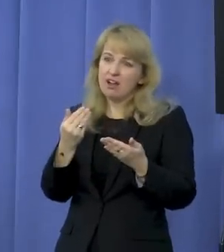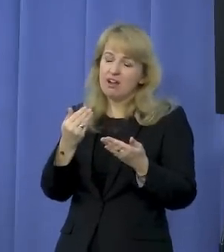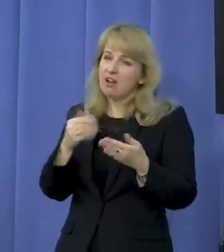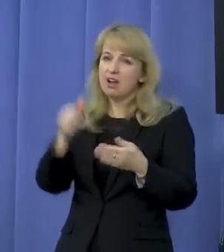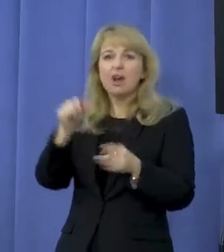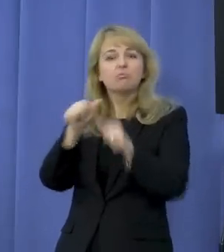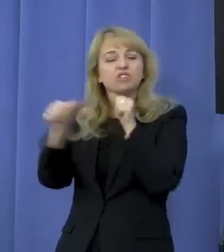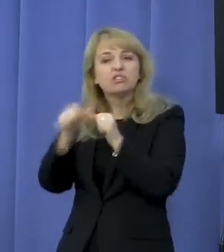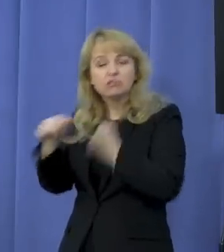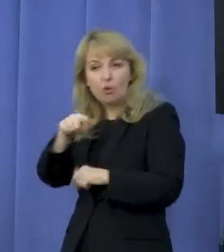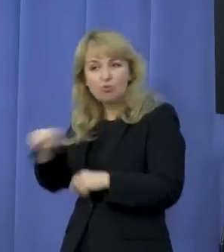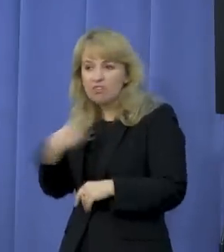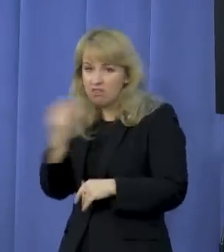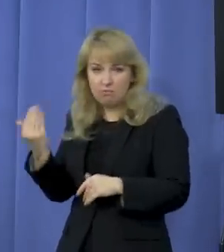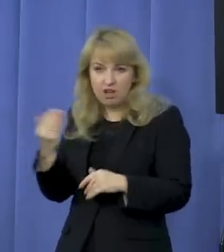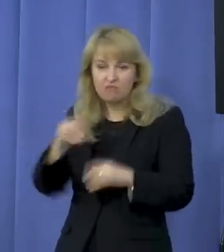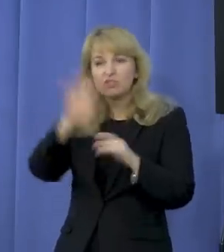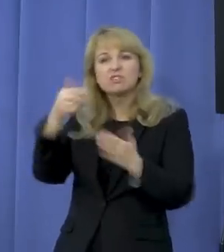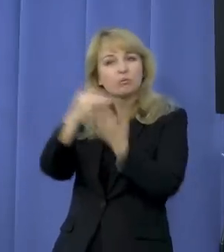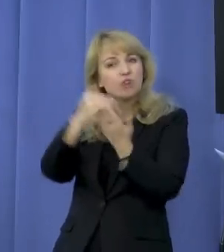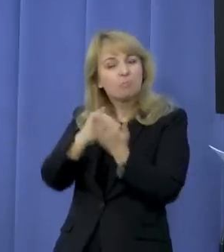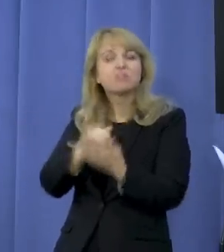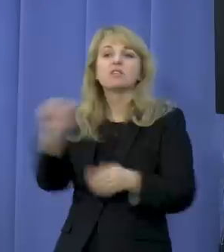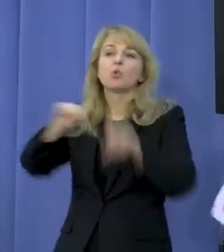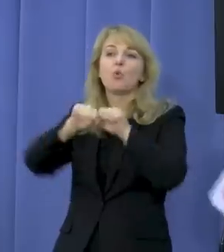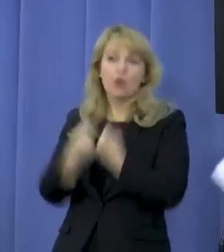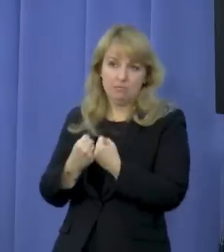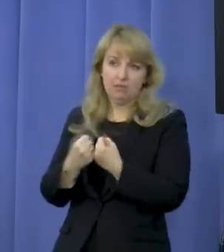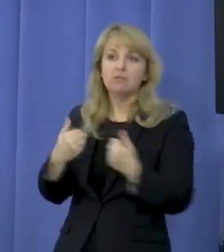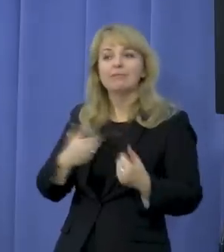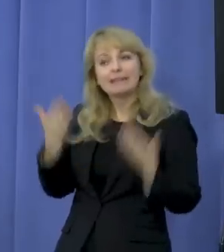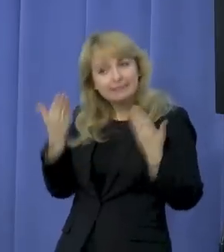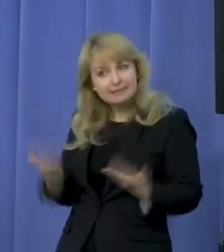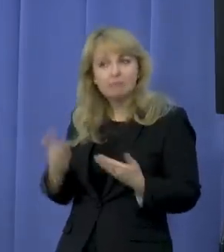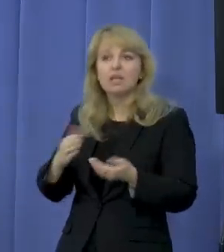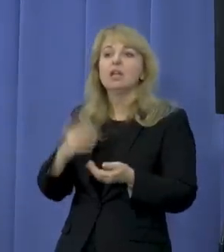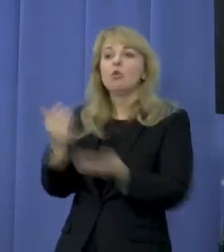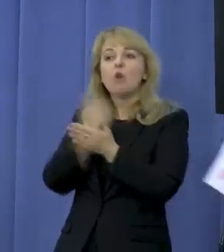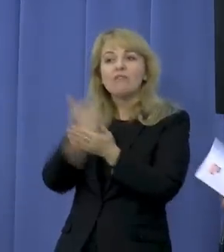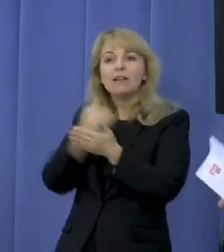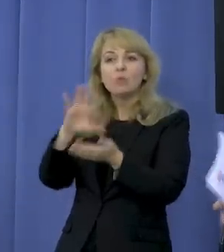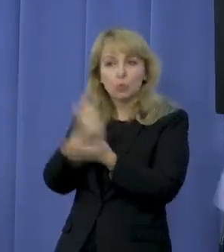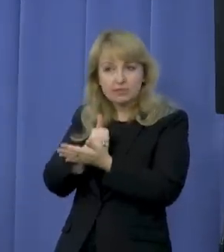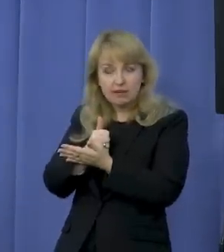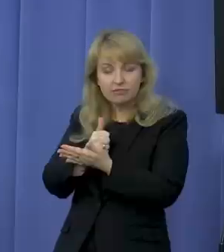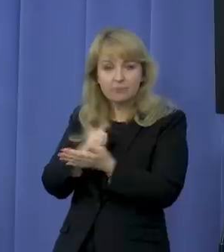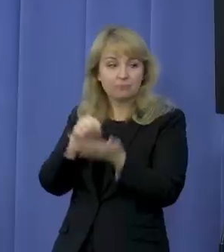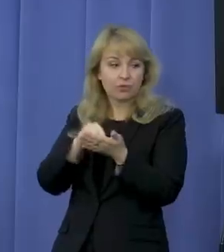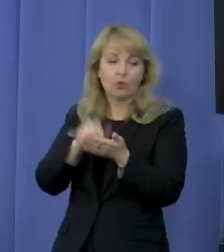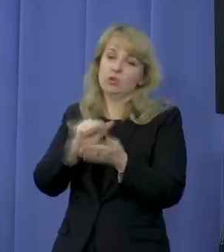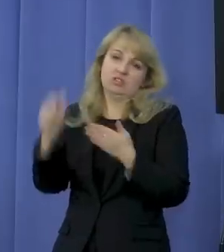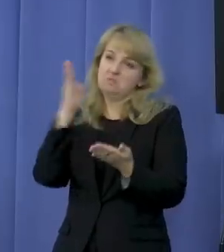przepisy nie były łamane. związku z tym proponujemy nowelizację tej ustawy. Ona jest dosyć